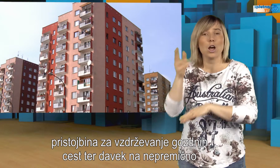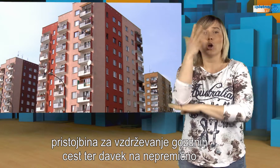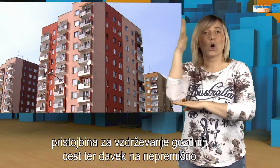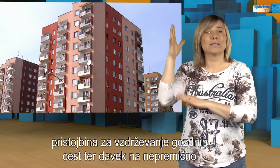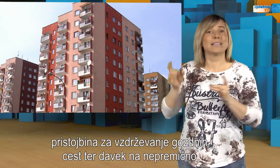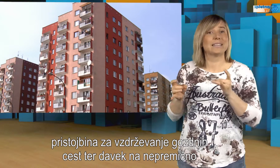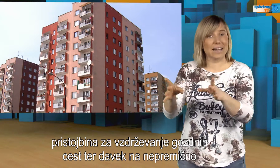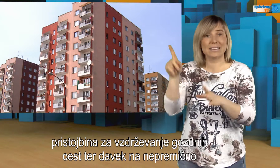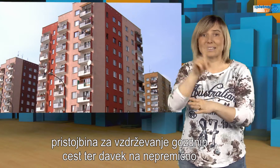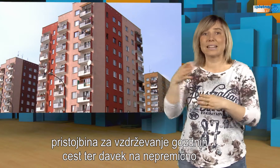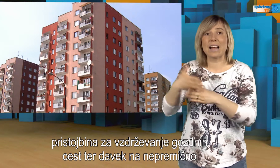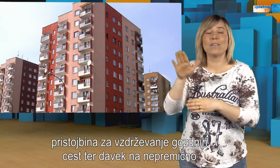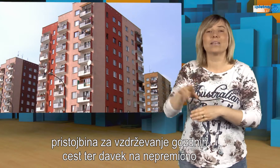premoženje večje vrednosti.